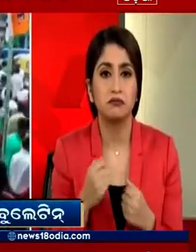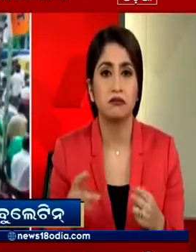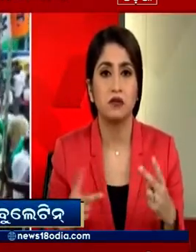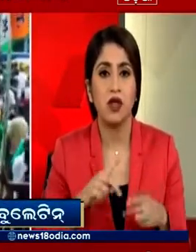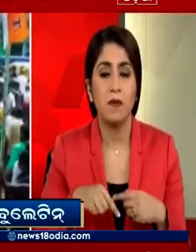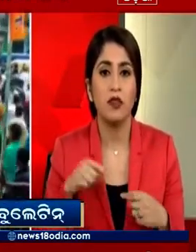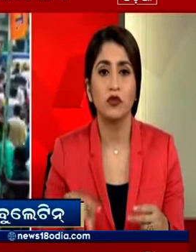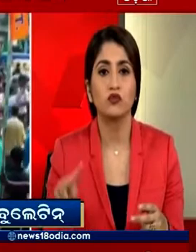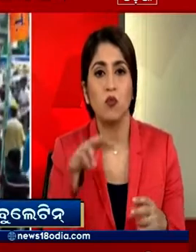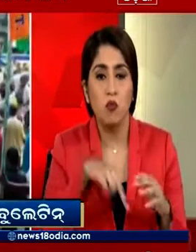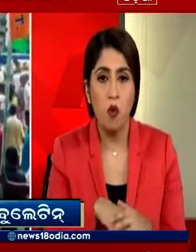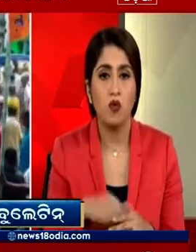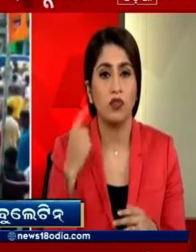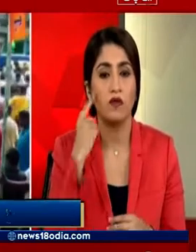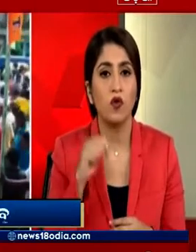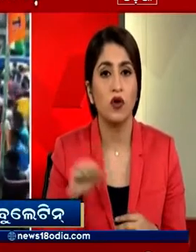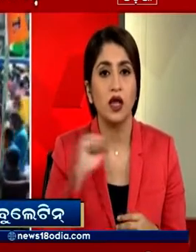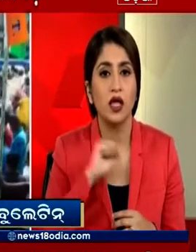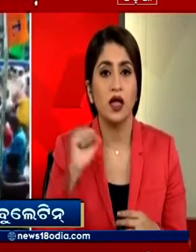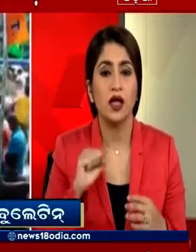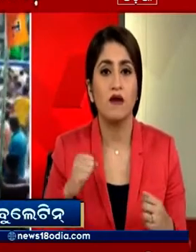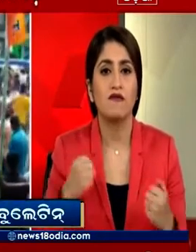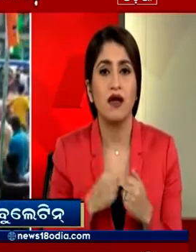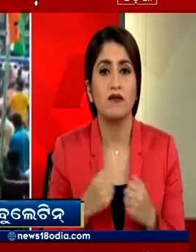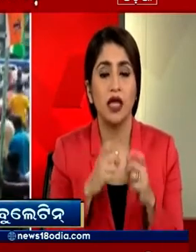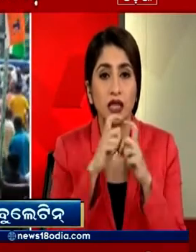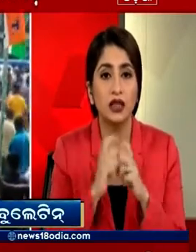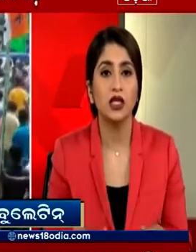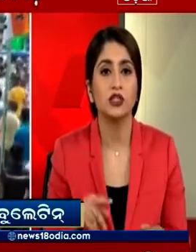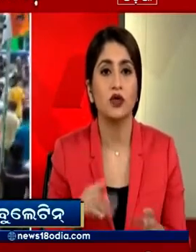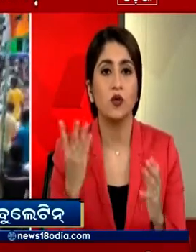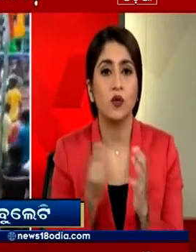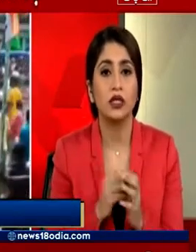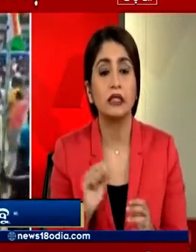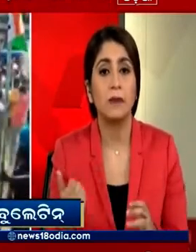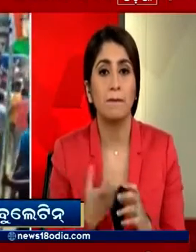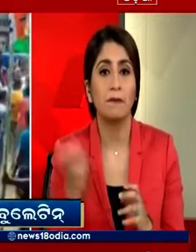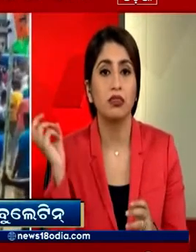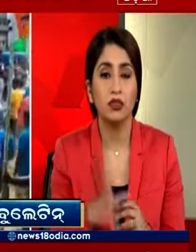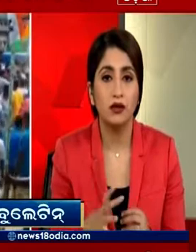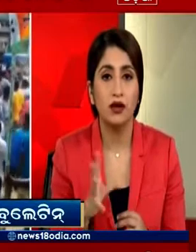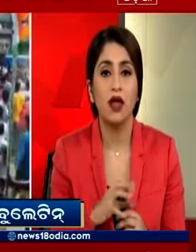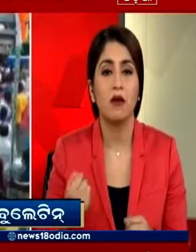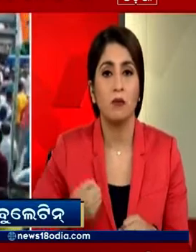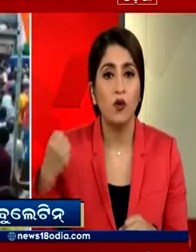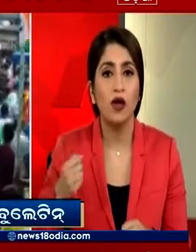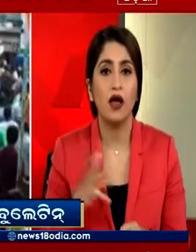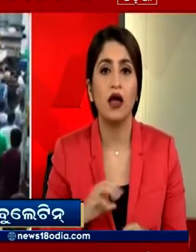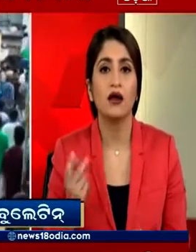दोनों दलों के लोगों ने एक दूसरे पर जम कर लाद खूं से चलाए। इस दौरान कुछ लोगों ने एक दूसरे पर पत्थर भी फैंके। मौके पर पहुँची